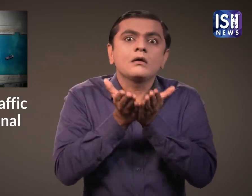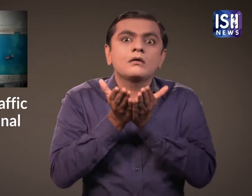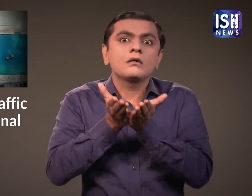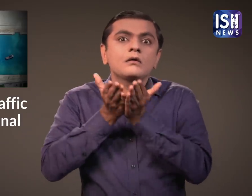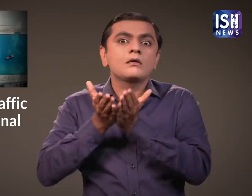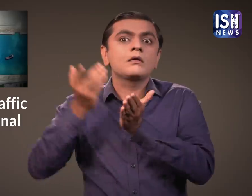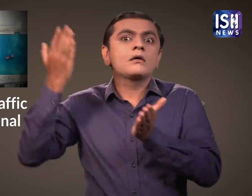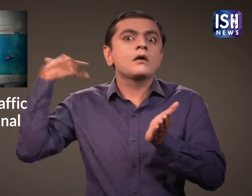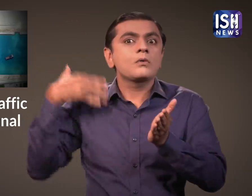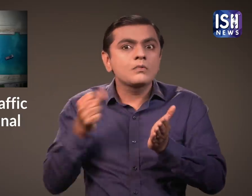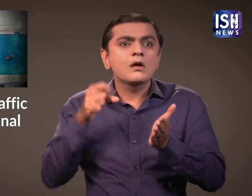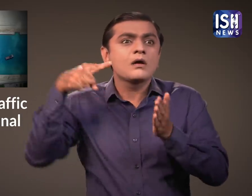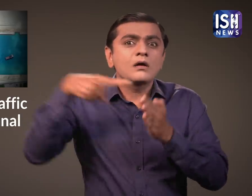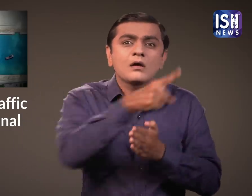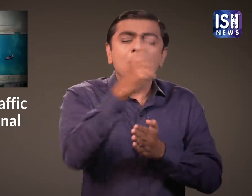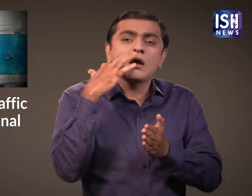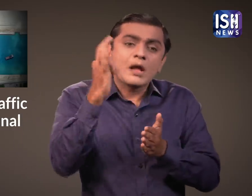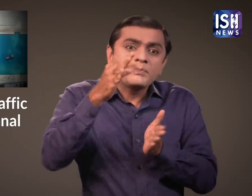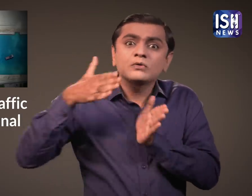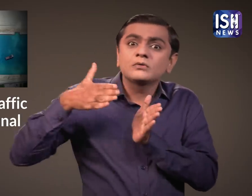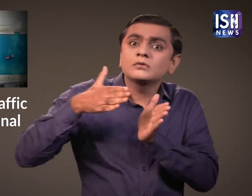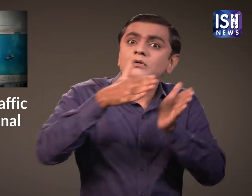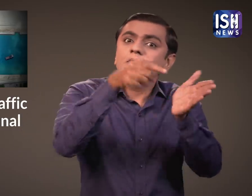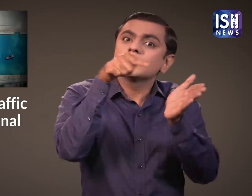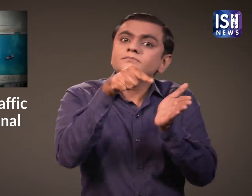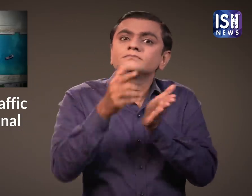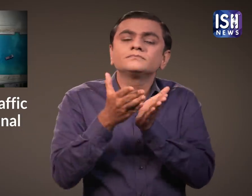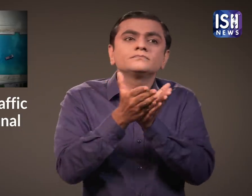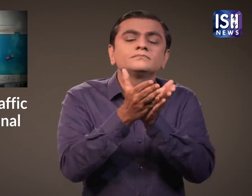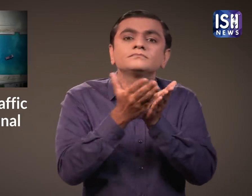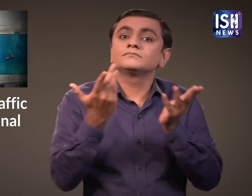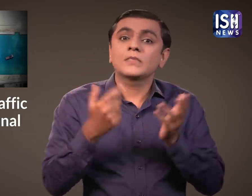इसी कारण कई अन्य जहाज भी फस गये।